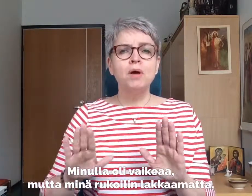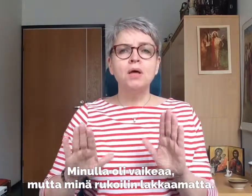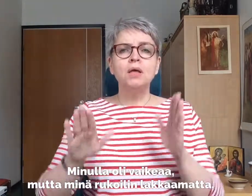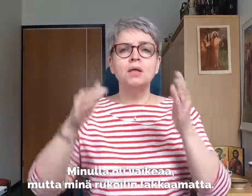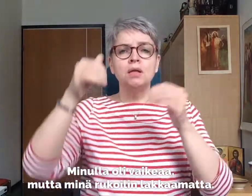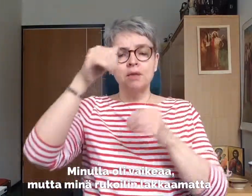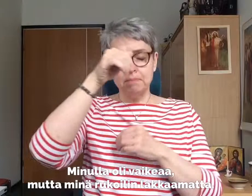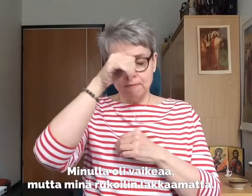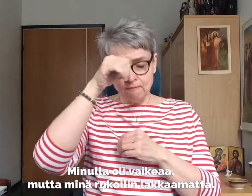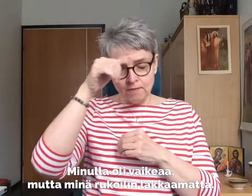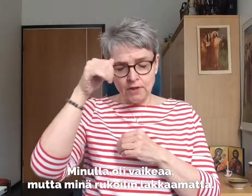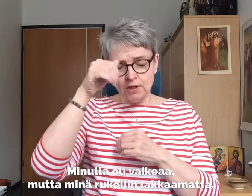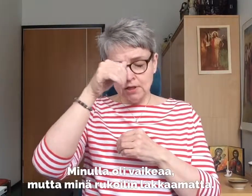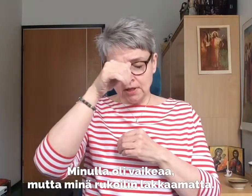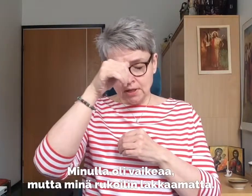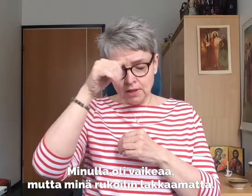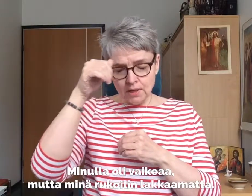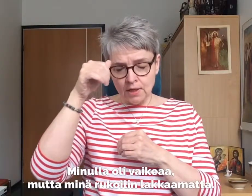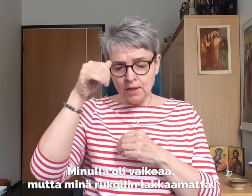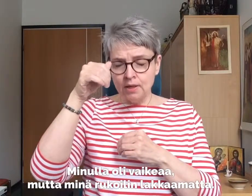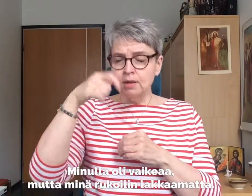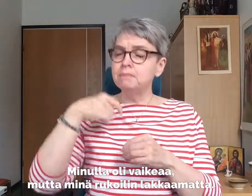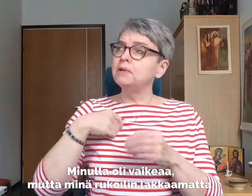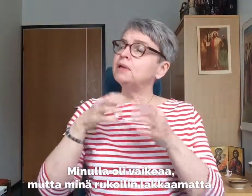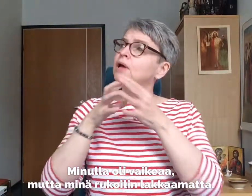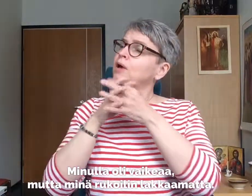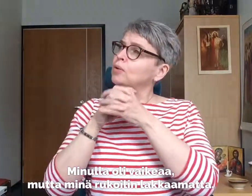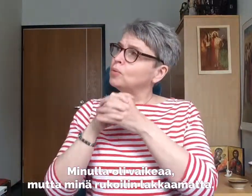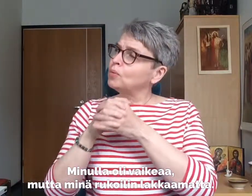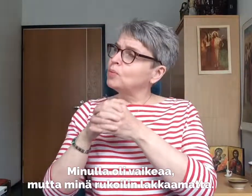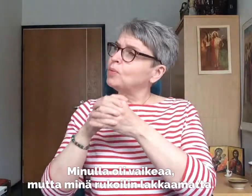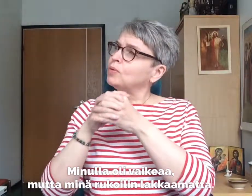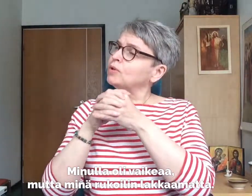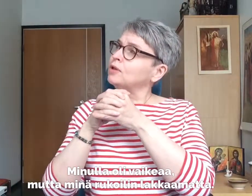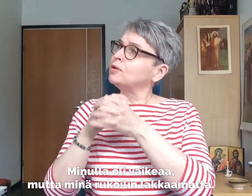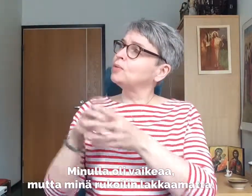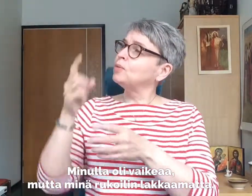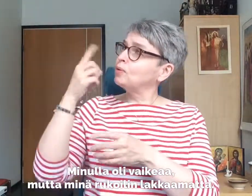Minulla oli vaikeaa, mutta minä rukoilin lakkaamatta.